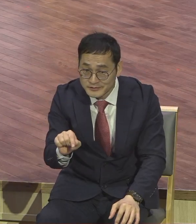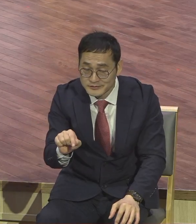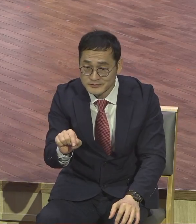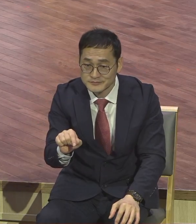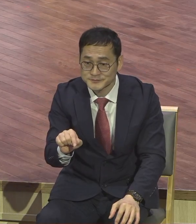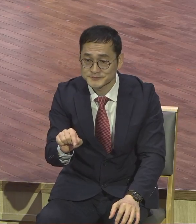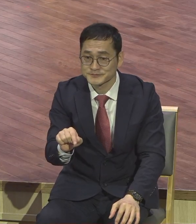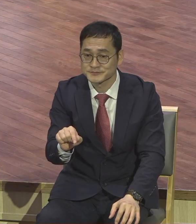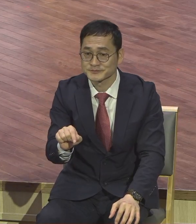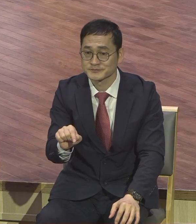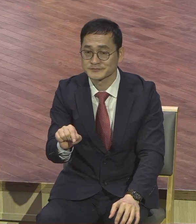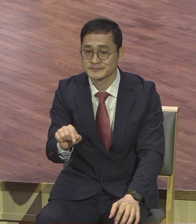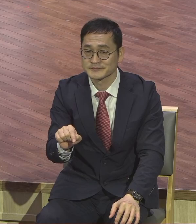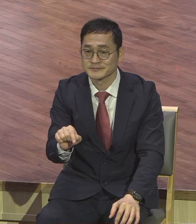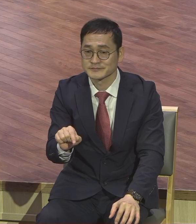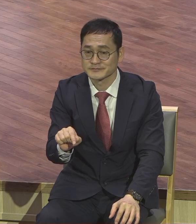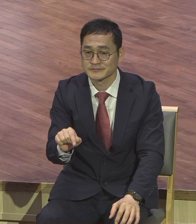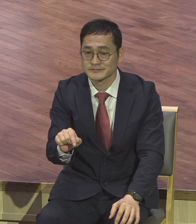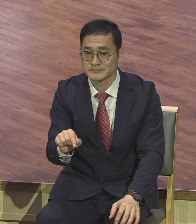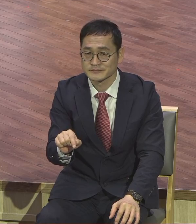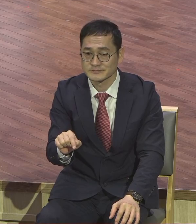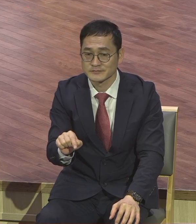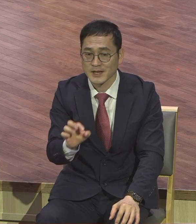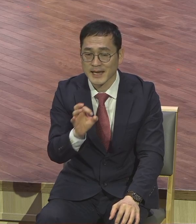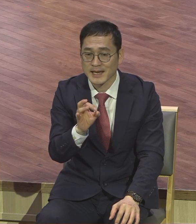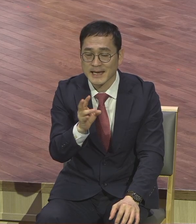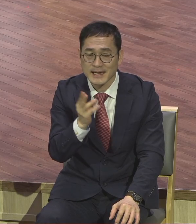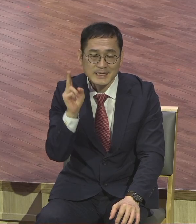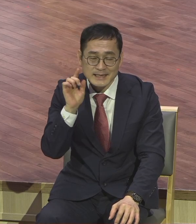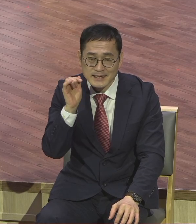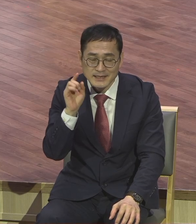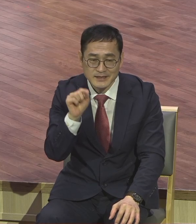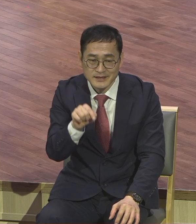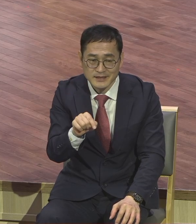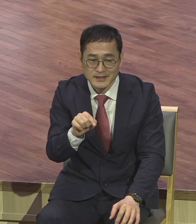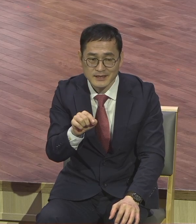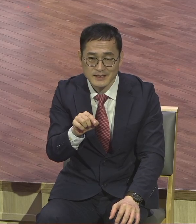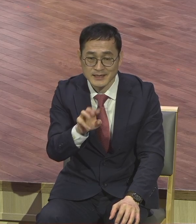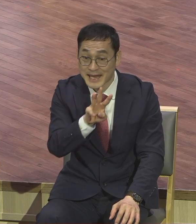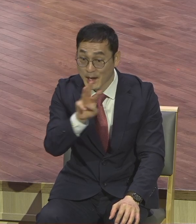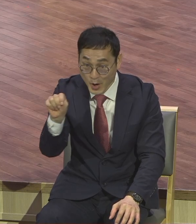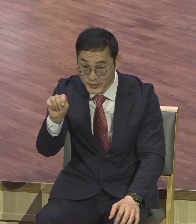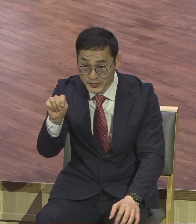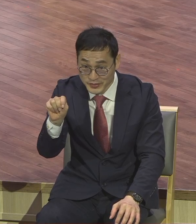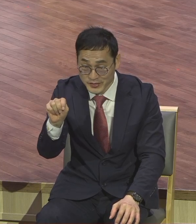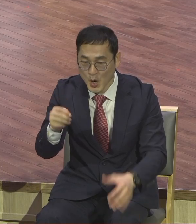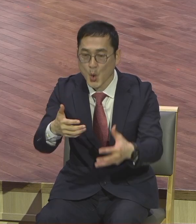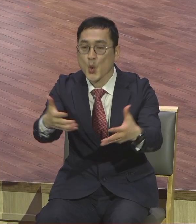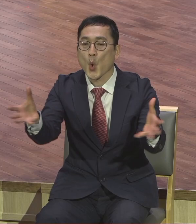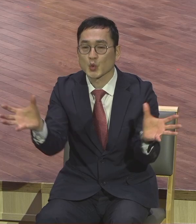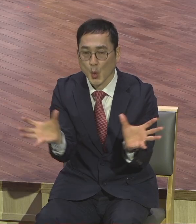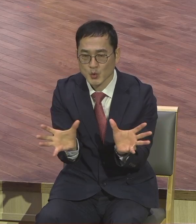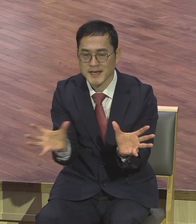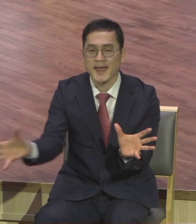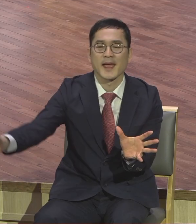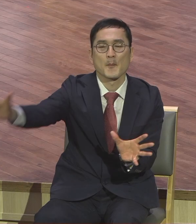예원이라는 언약 공동체의 구성요원으로 부르셨다는 이 사실을 믿으시기 바랍니다. 성도들이요.